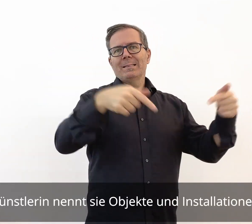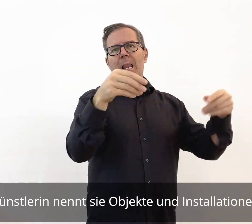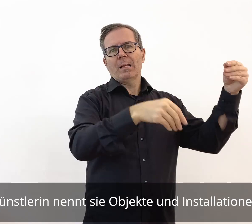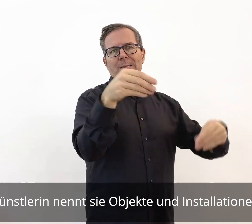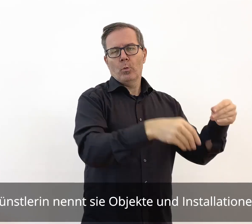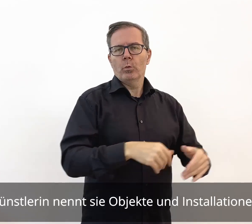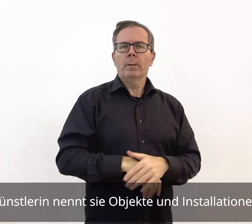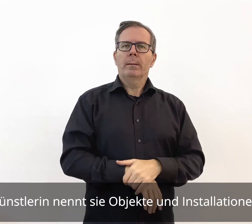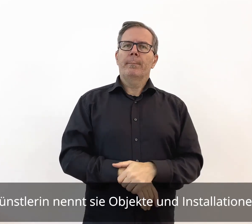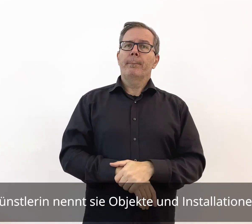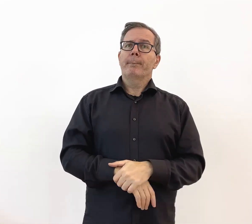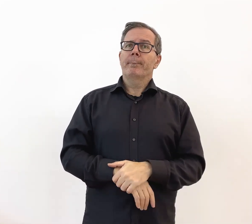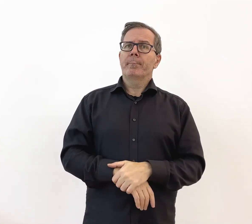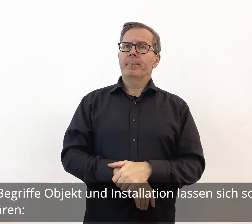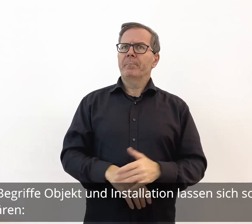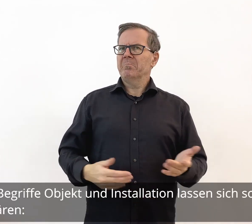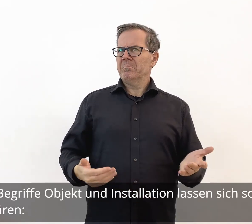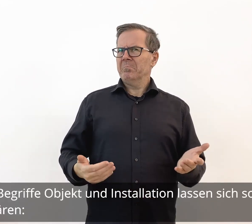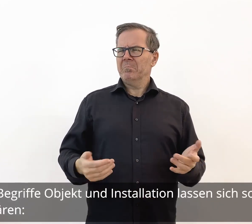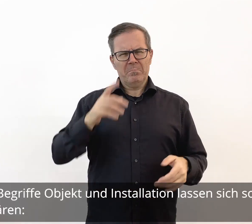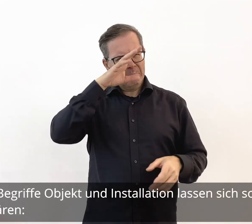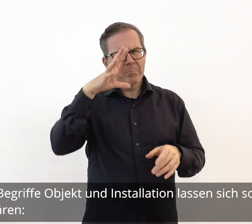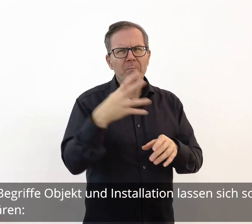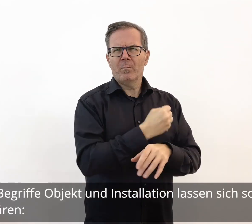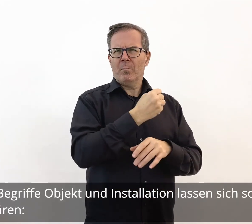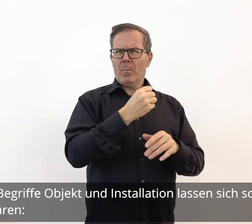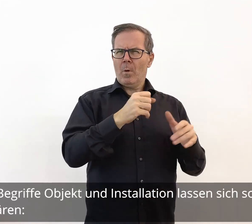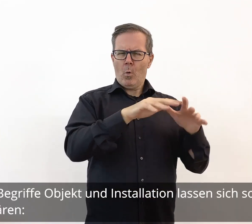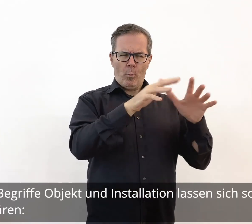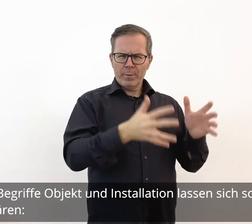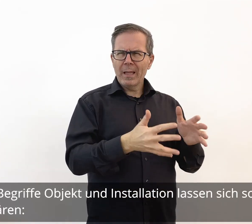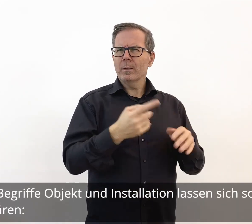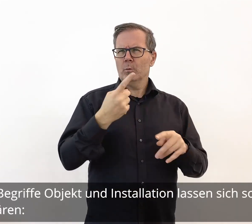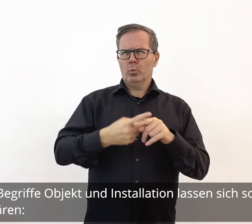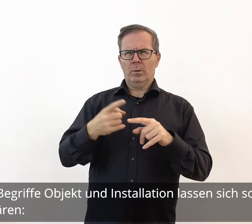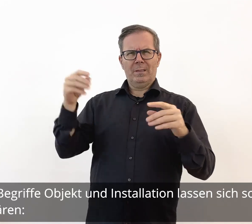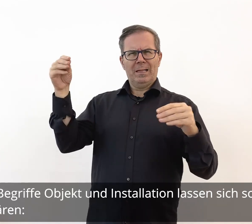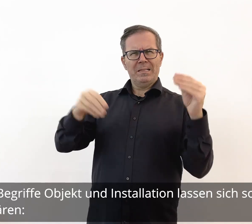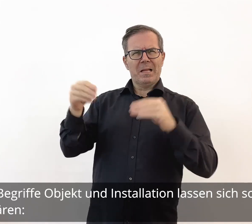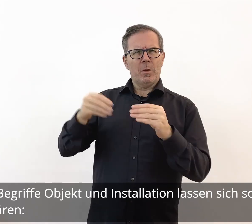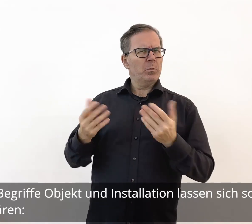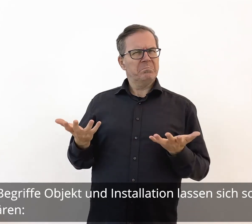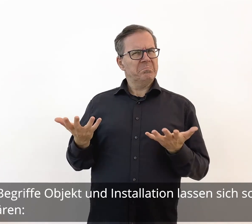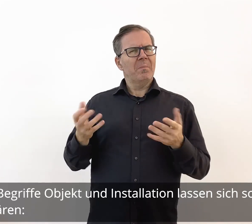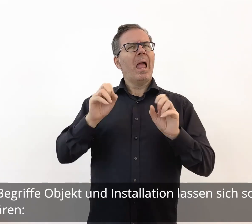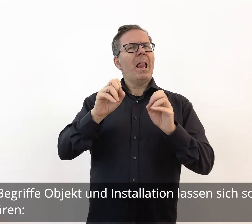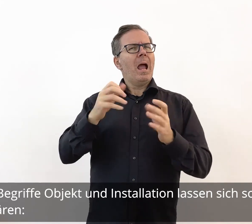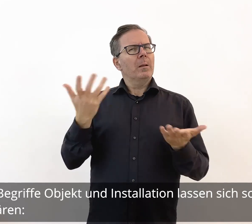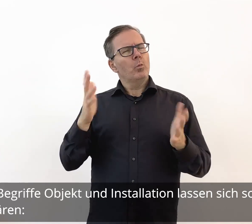Installationen. Die Begriffe Objekt und Installation lassen sich so